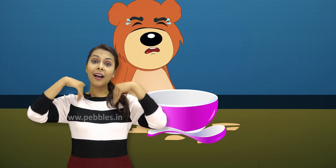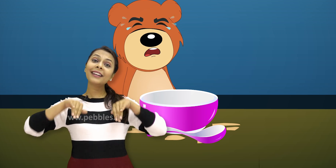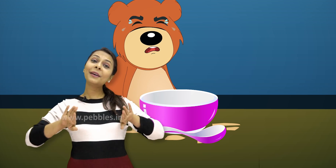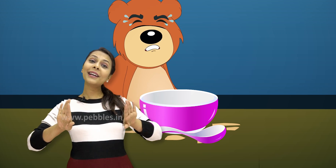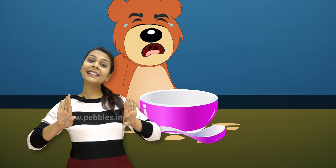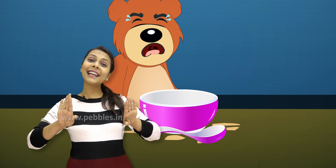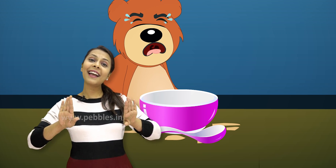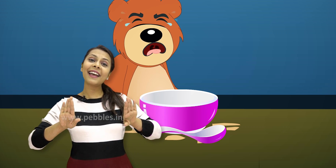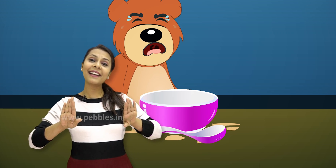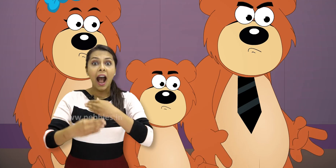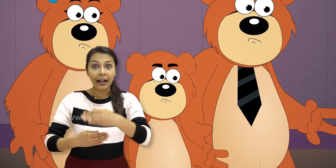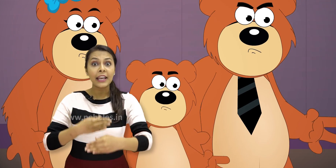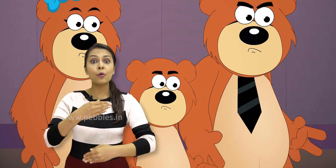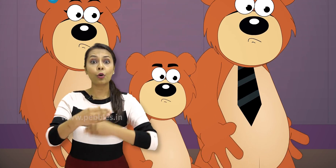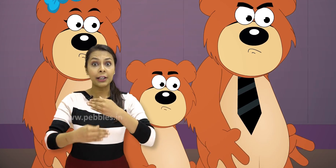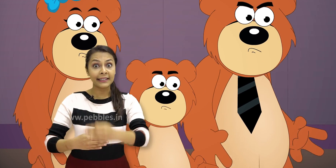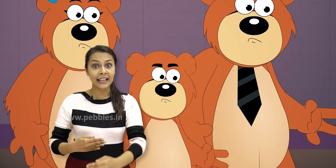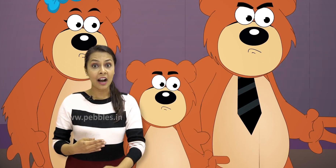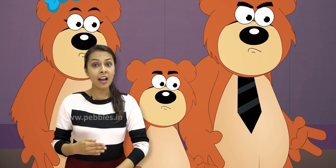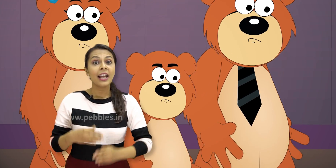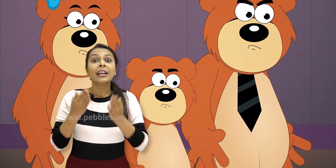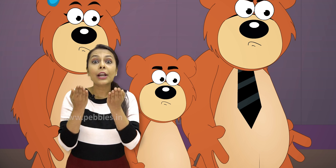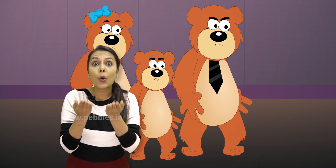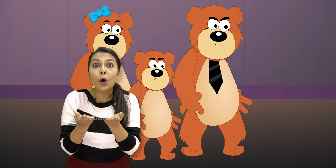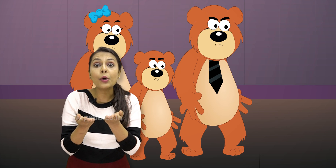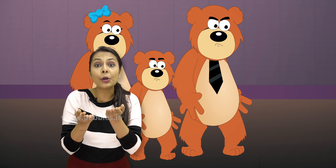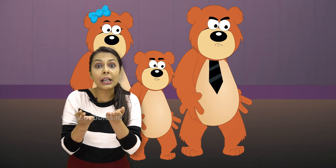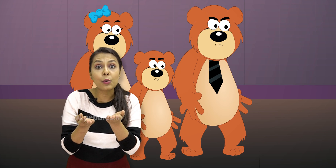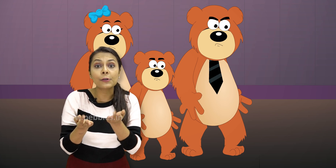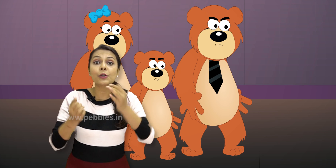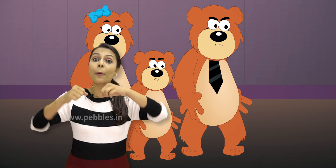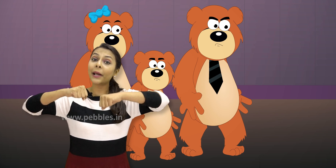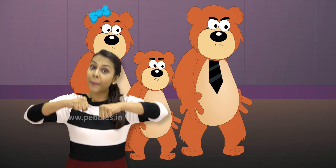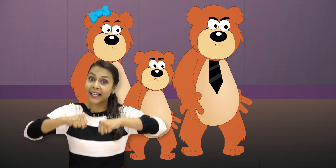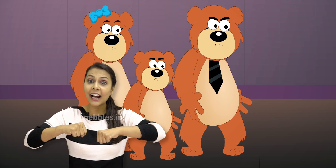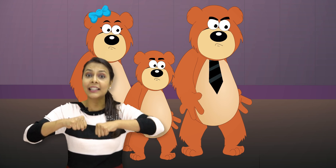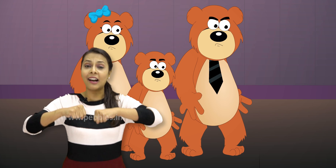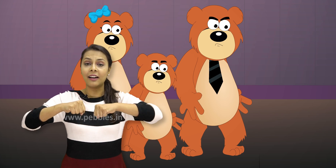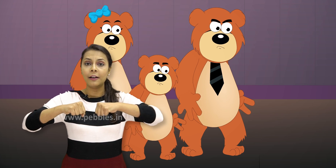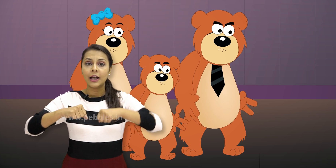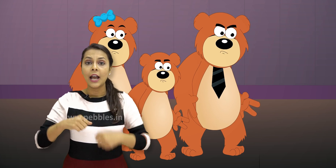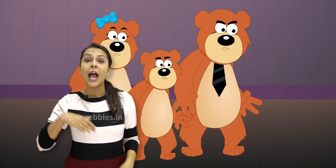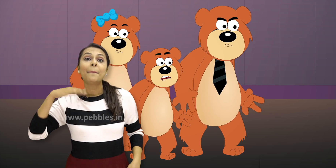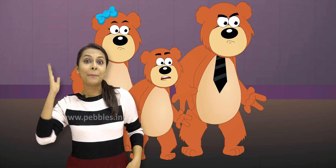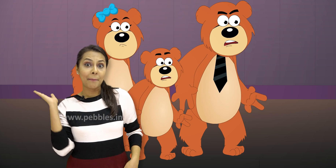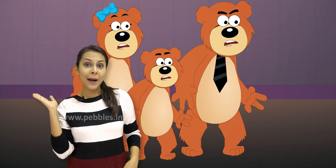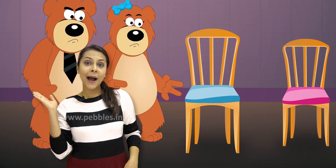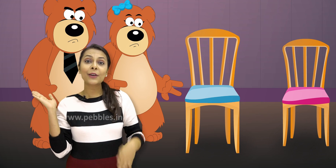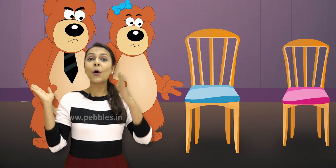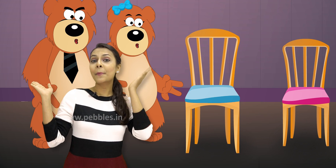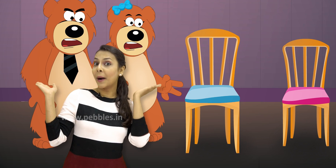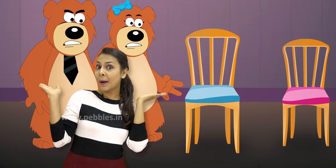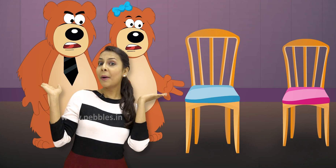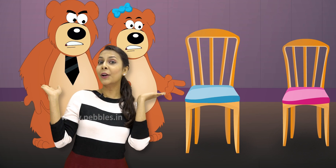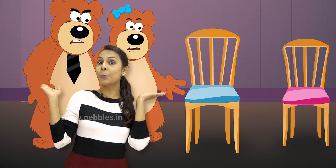सारा खतम कर दिया है आगे उन्होंने देखा कि कोई उनकी कुर्सियों पर बैठा था पापा